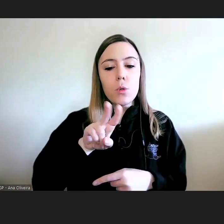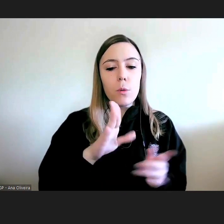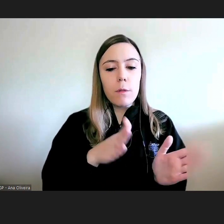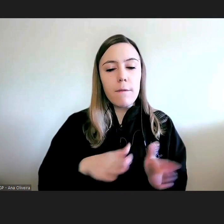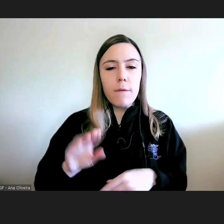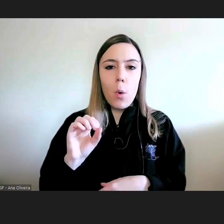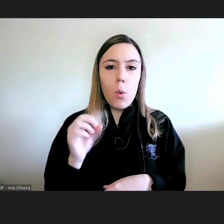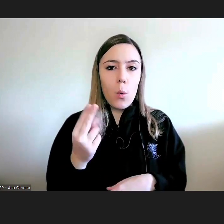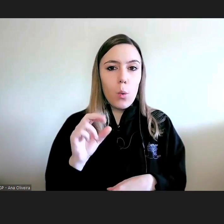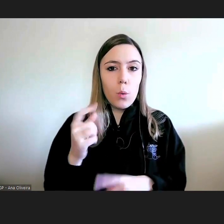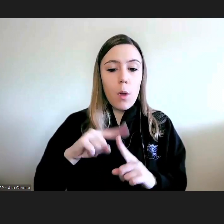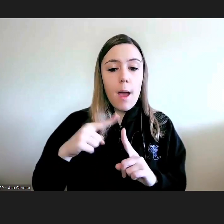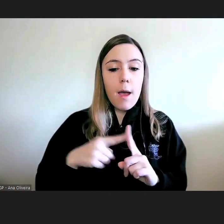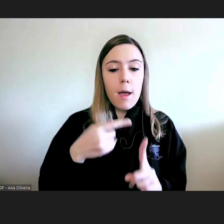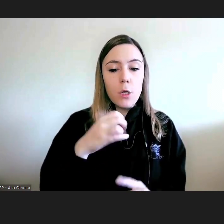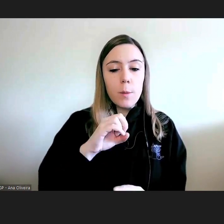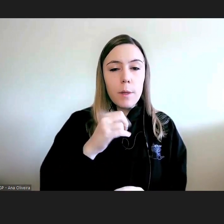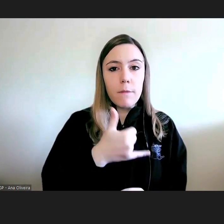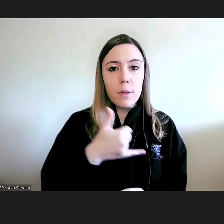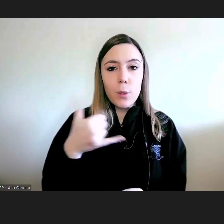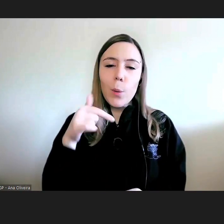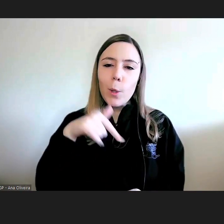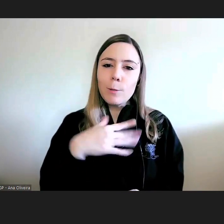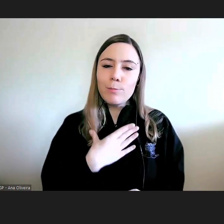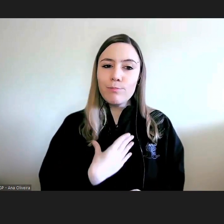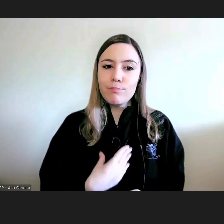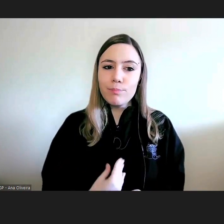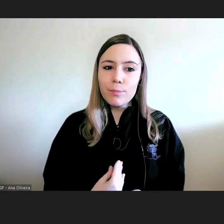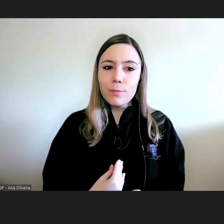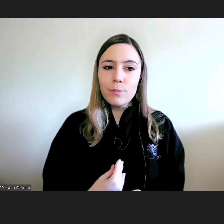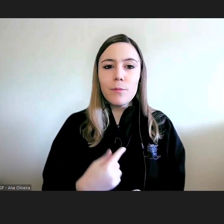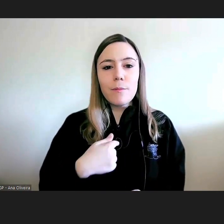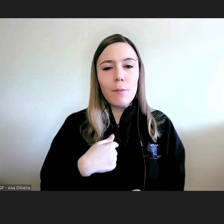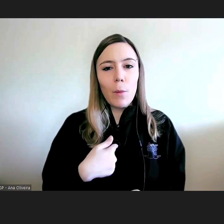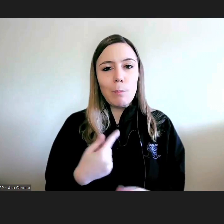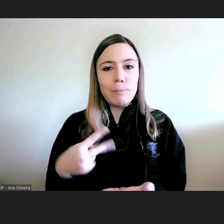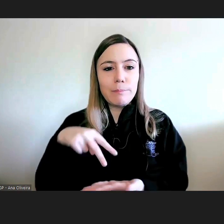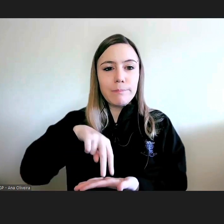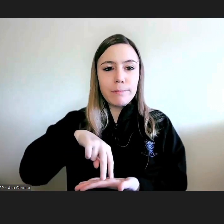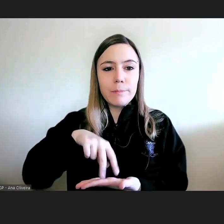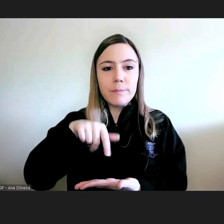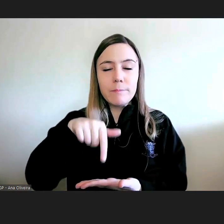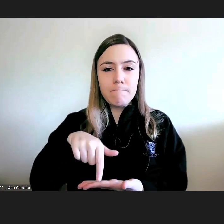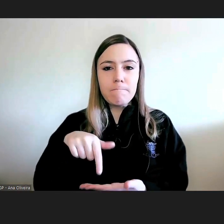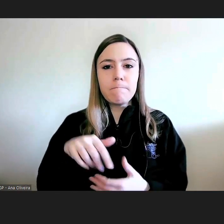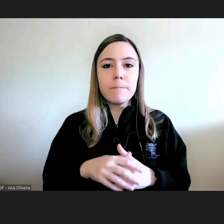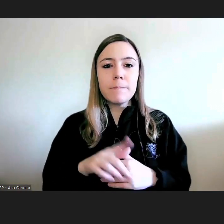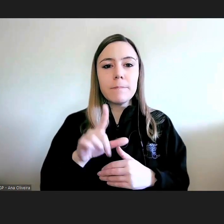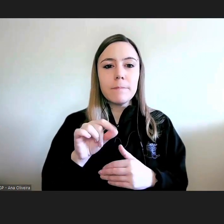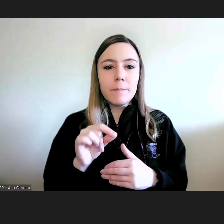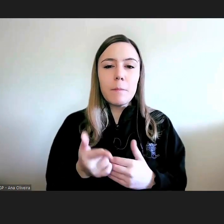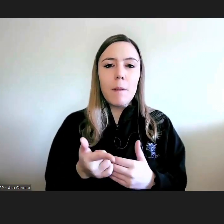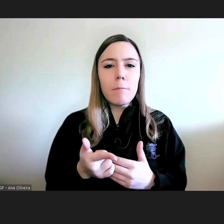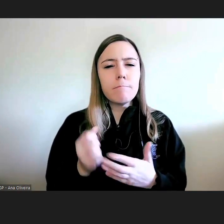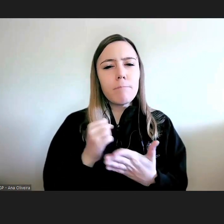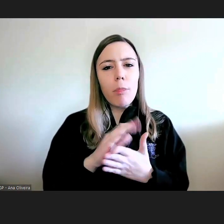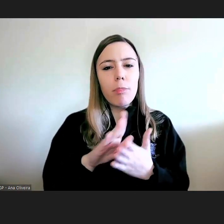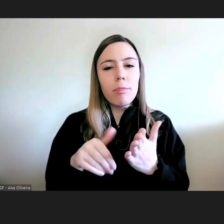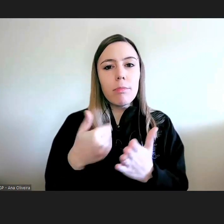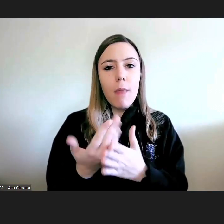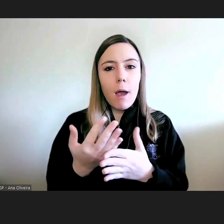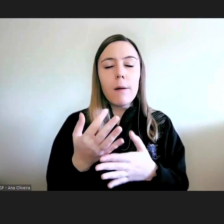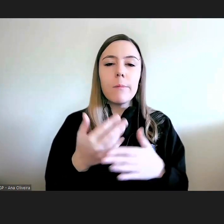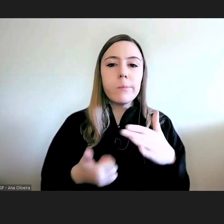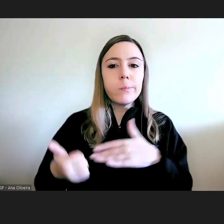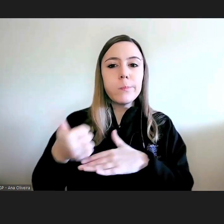outubro de 2022, e hoje é com muito gosto que venho aqui trazer o contributo da Provedoria de Justiça, é a visão da